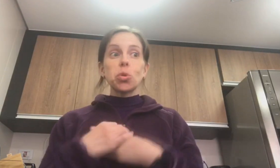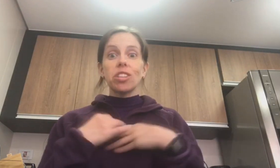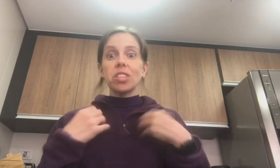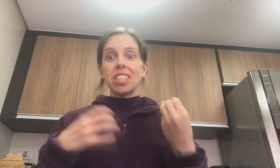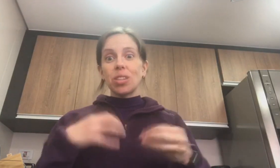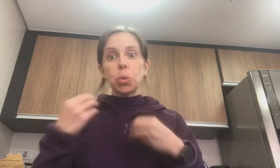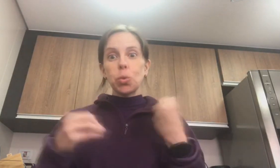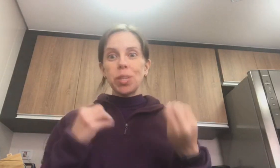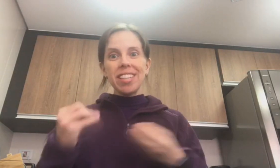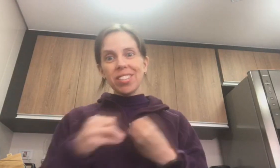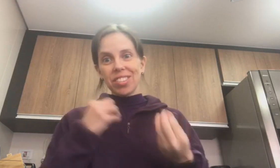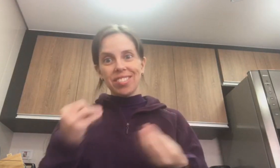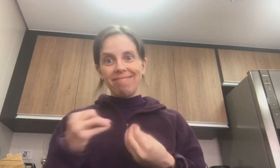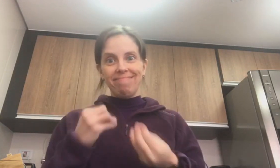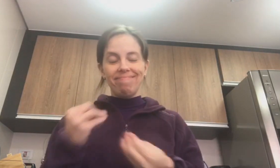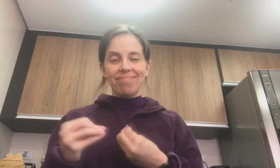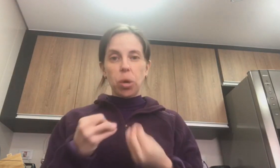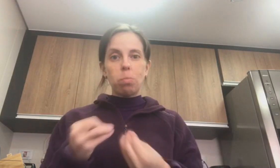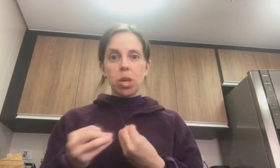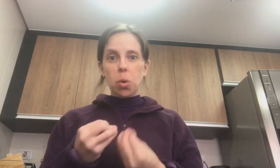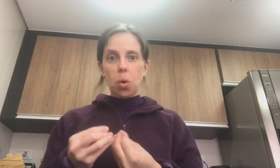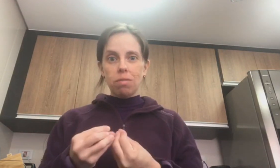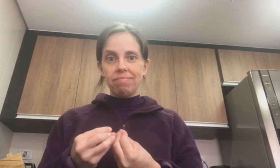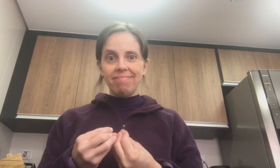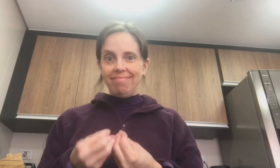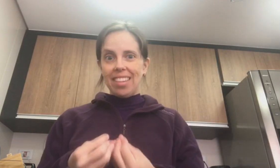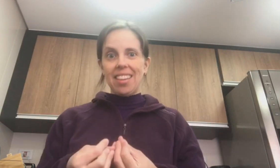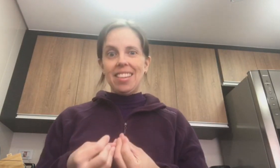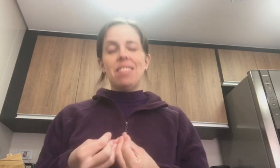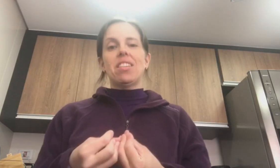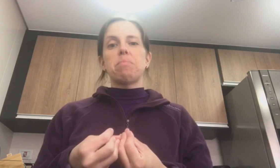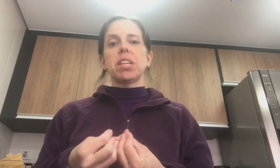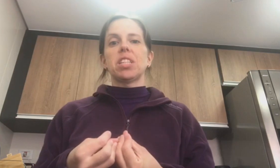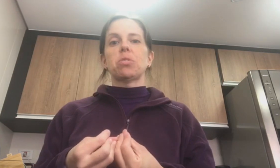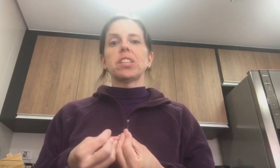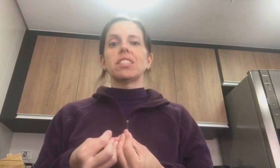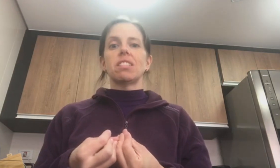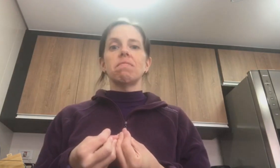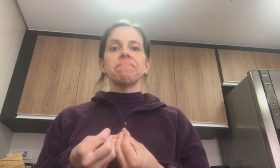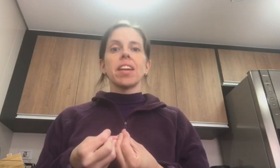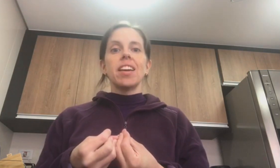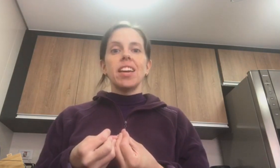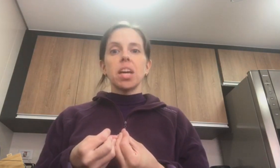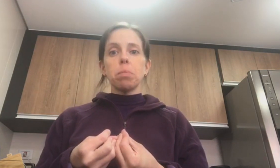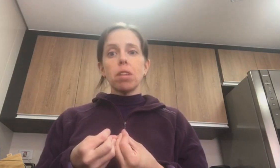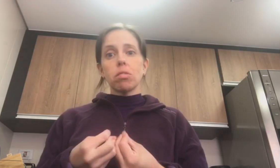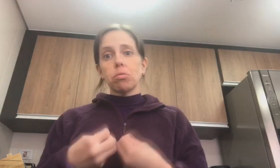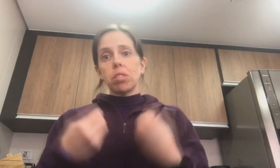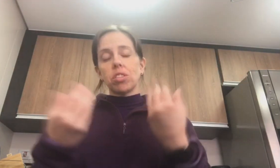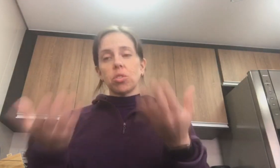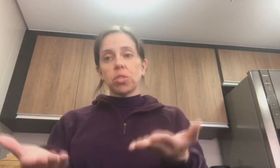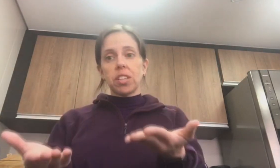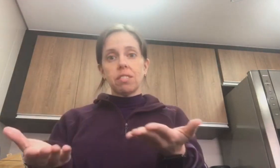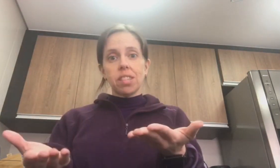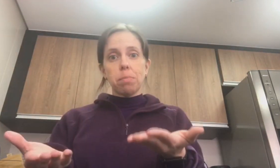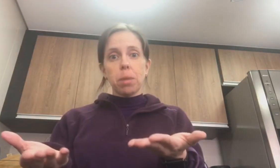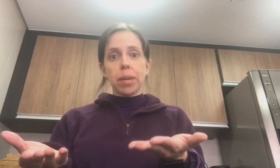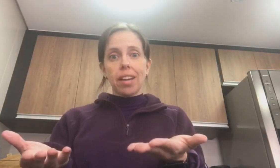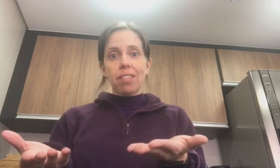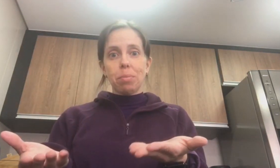Então, tudo isso complicou, né, a minha situação. Em meio a tudo isso eu tô sem meio pra gravar